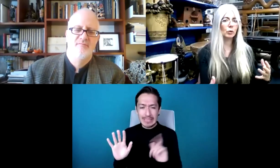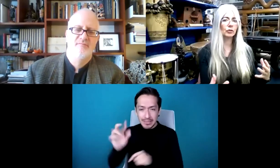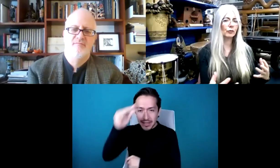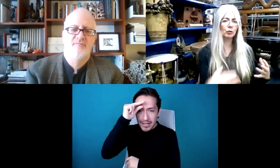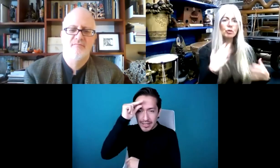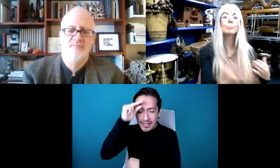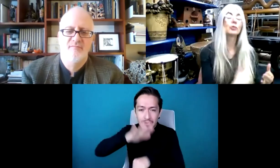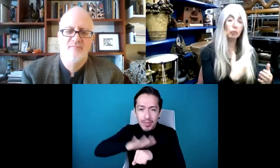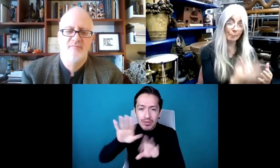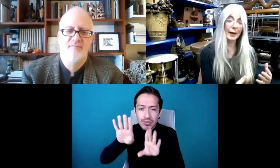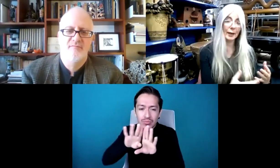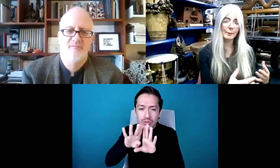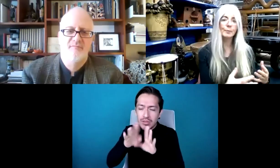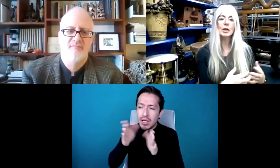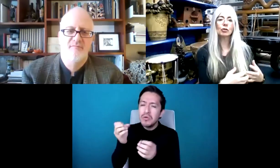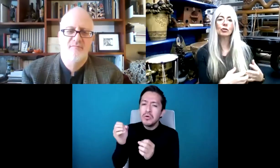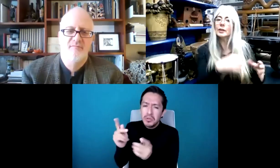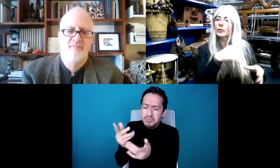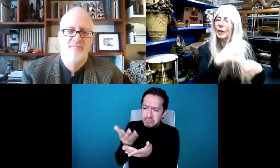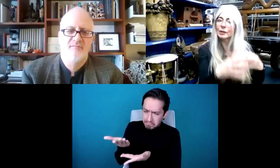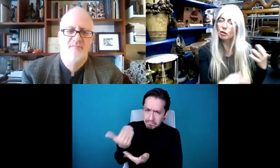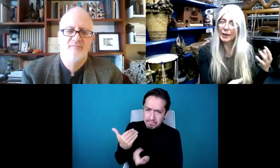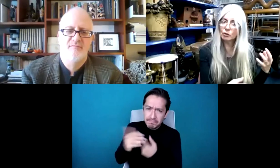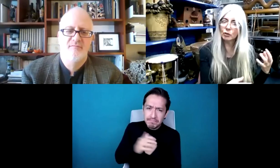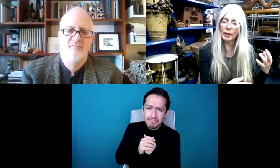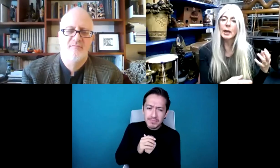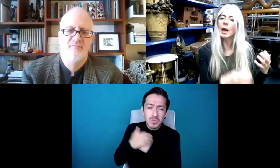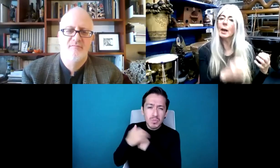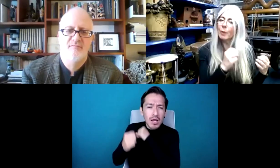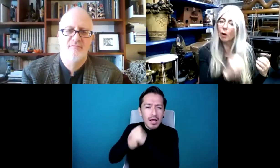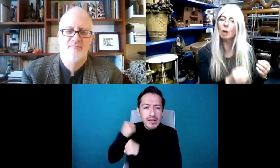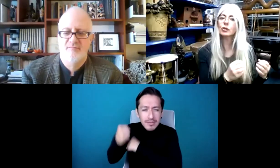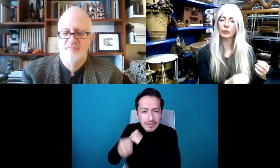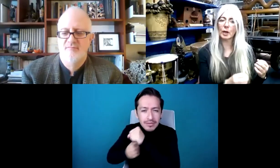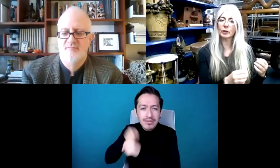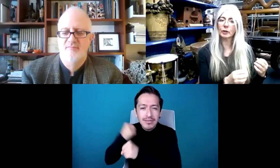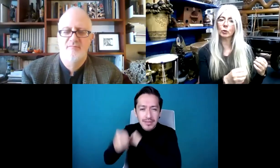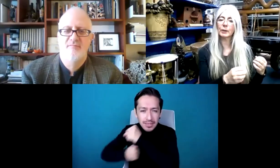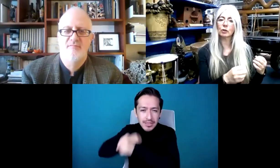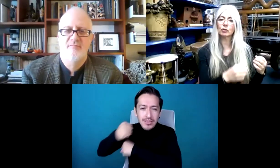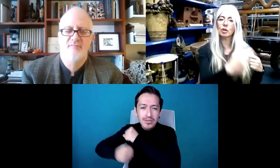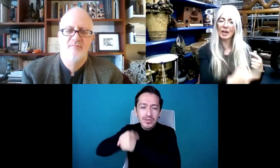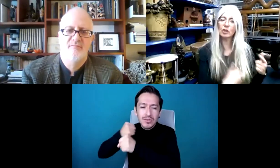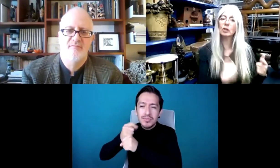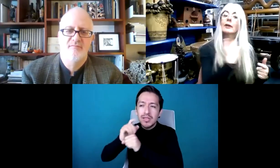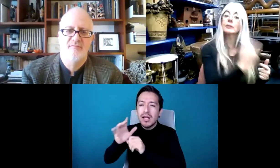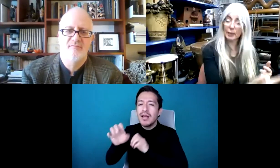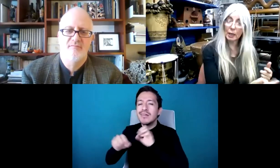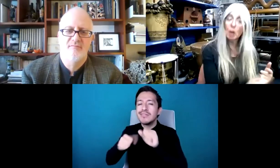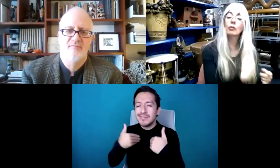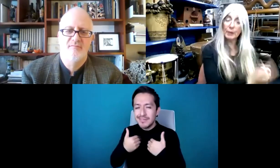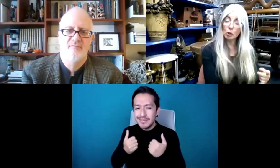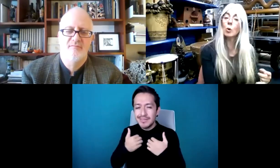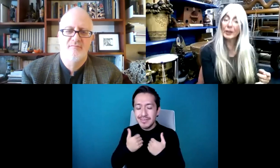escuchar durante muchos años para entenderlo mejor. Y tomó años ver